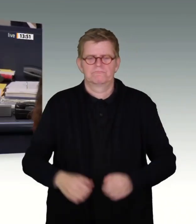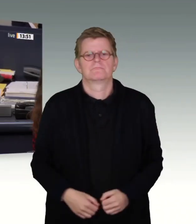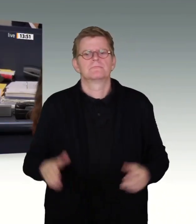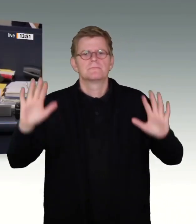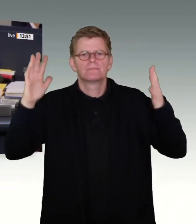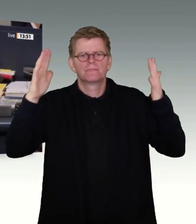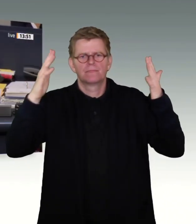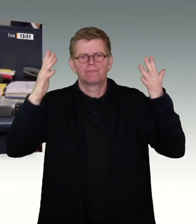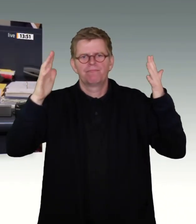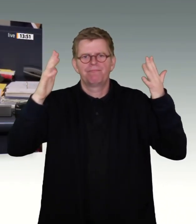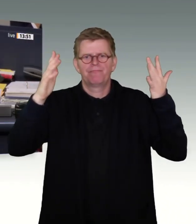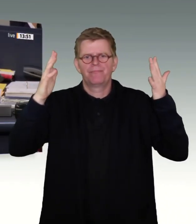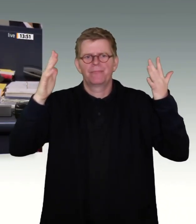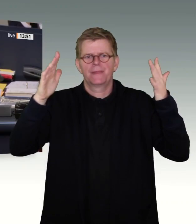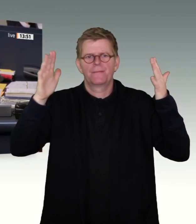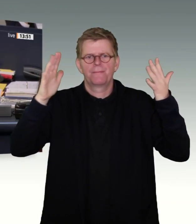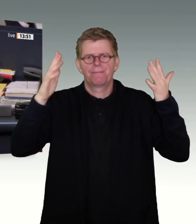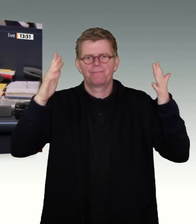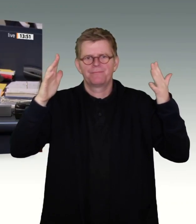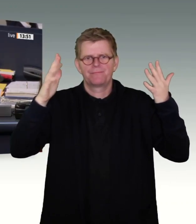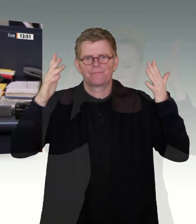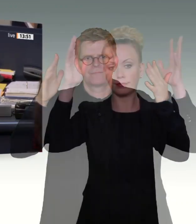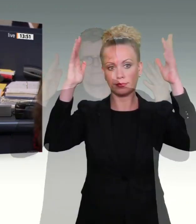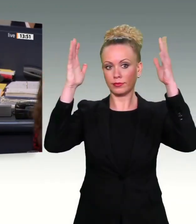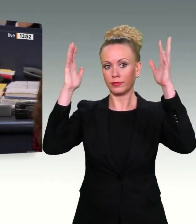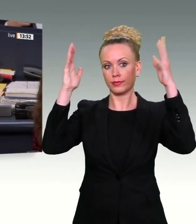Miss Barkan ist die nächste Rednerin für Bündnis 90 Die Grünen.